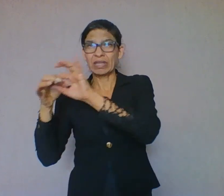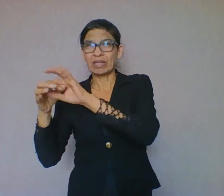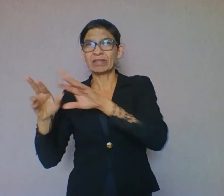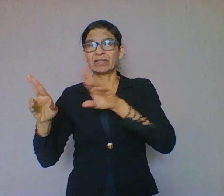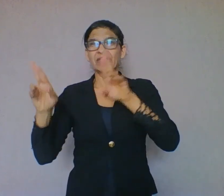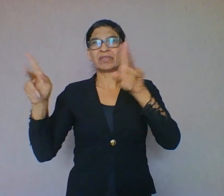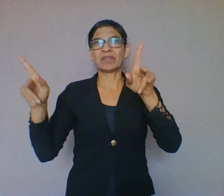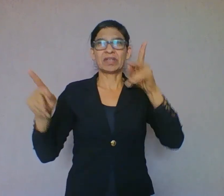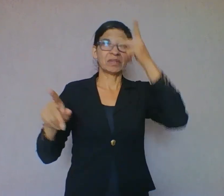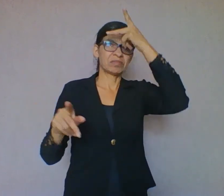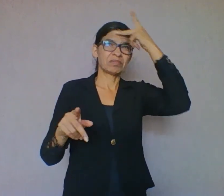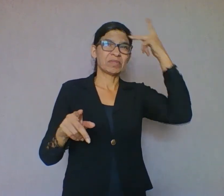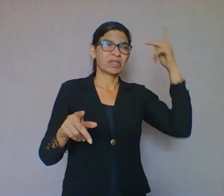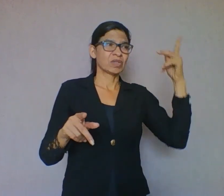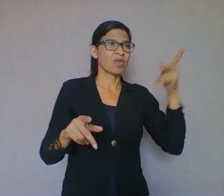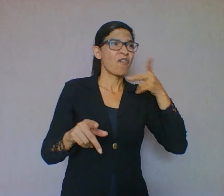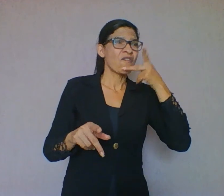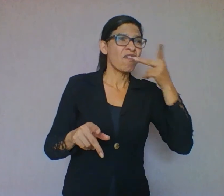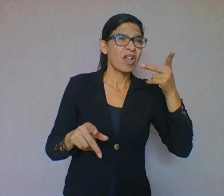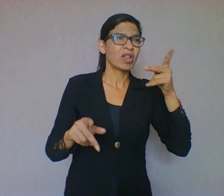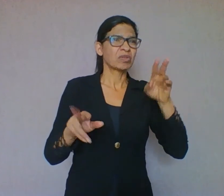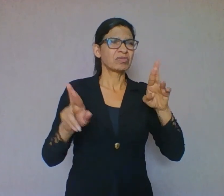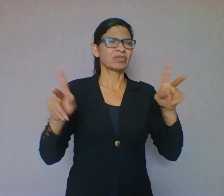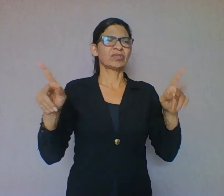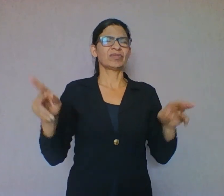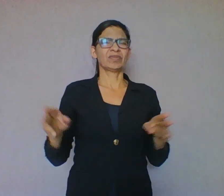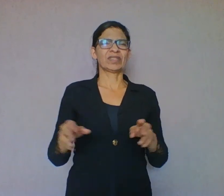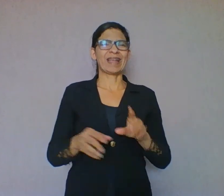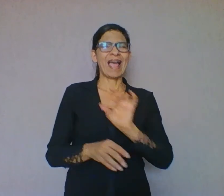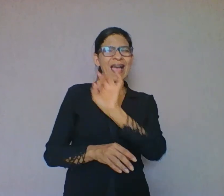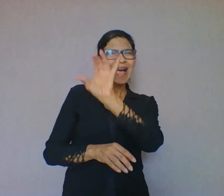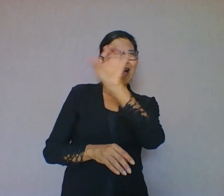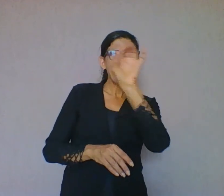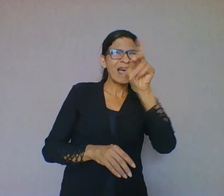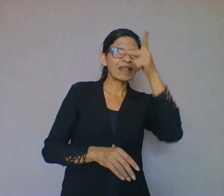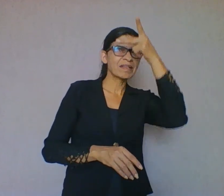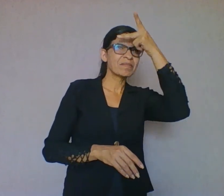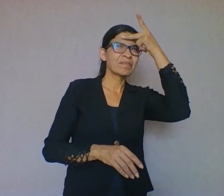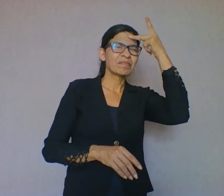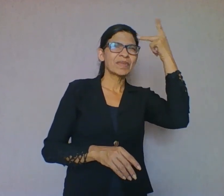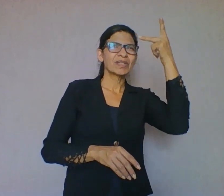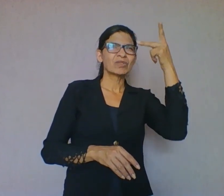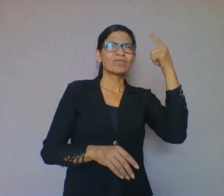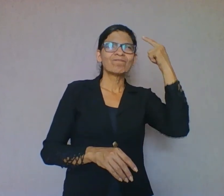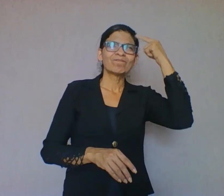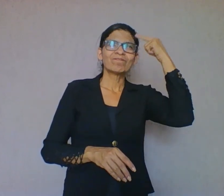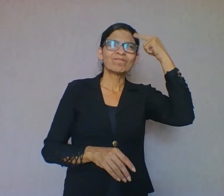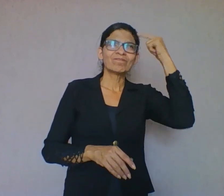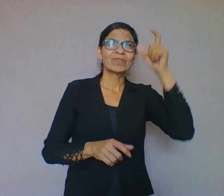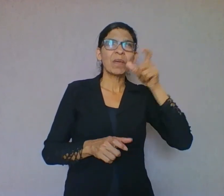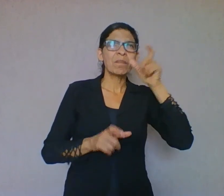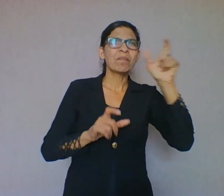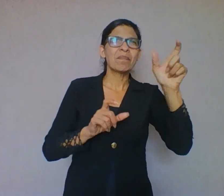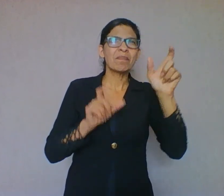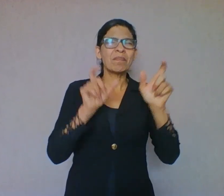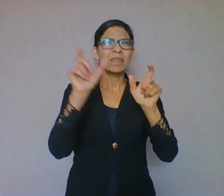diferentes. O prazer da experiência criativa com o texto precisa ser preservado como um bem cultural. É a